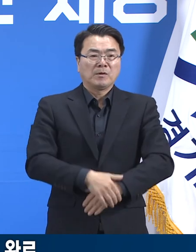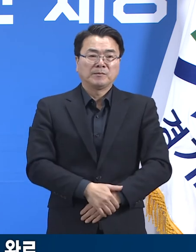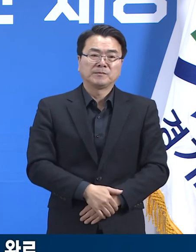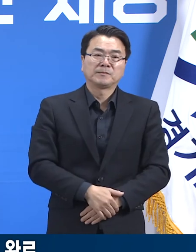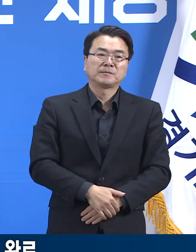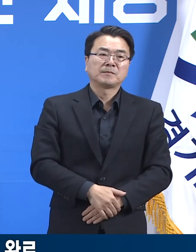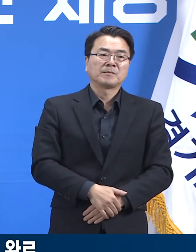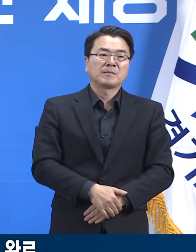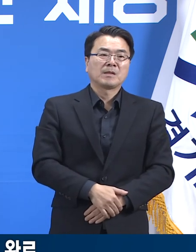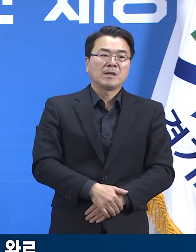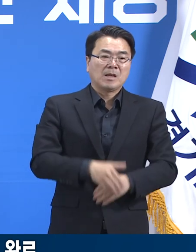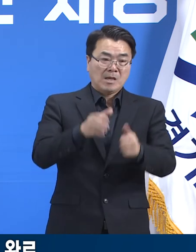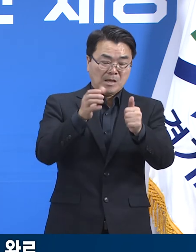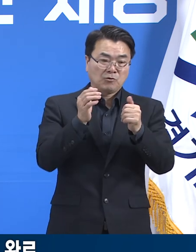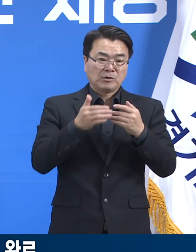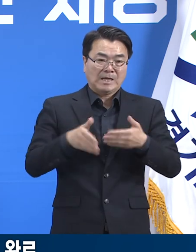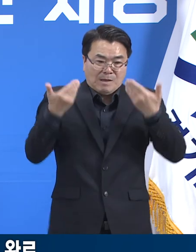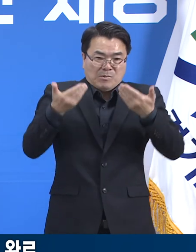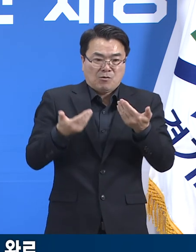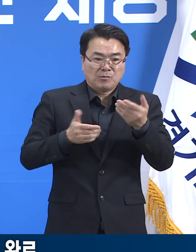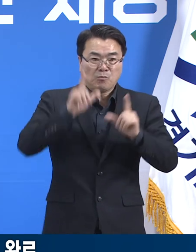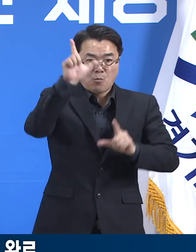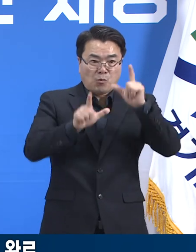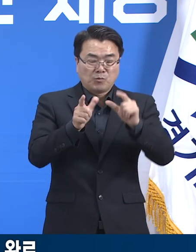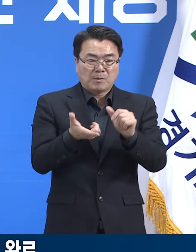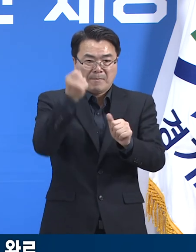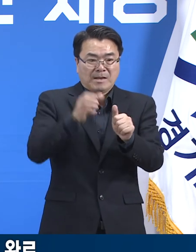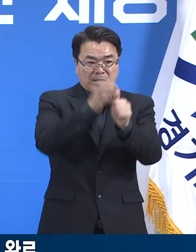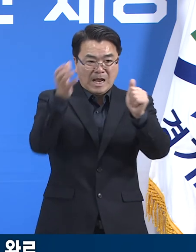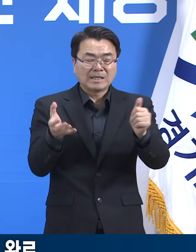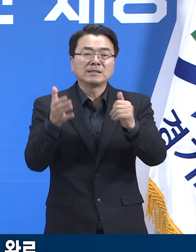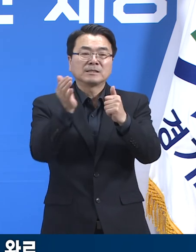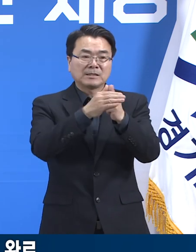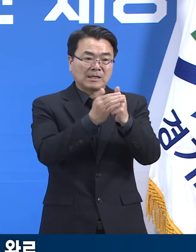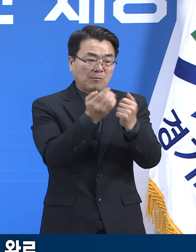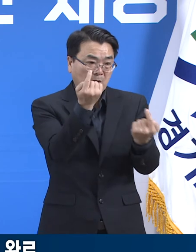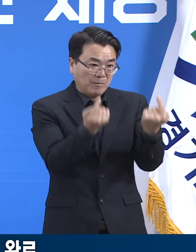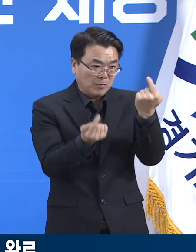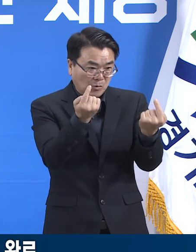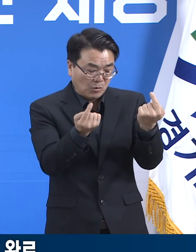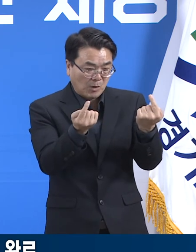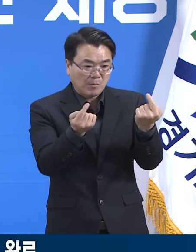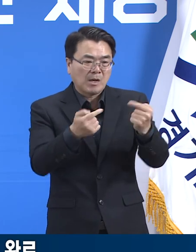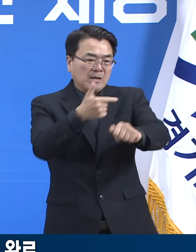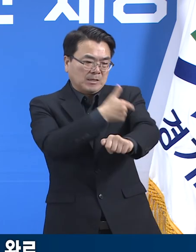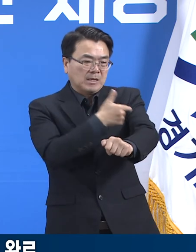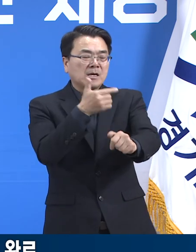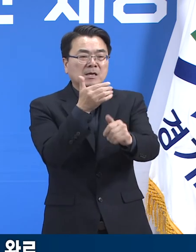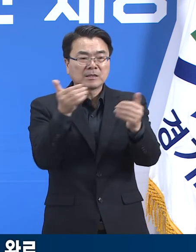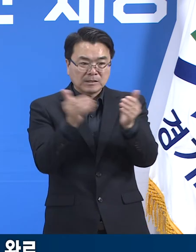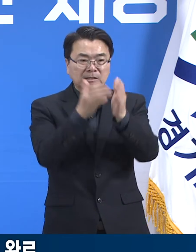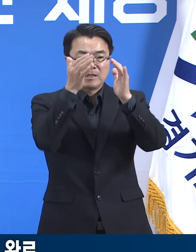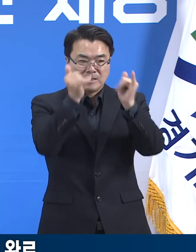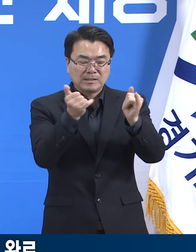경청 사례가 23.8%로 나타나 미접종자 12.1%에 비해 높게 나타났습니다.